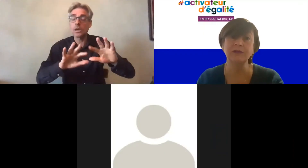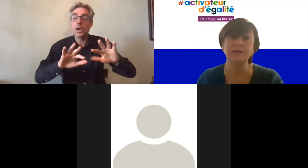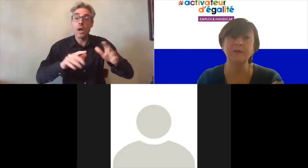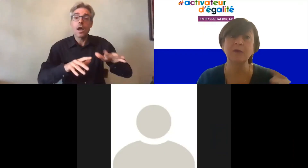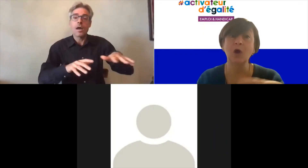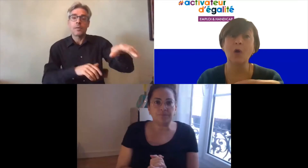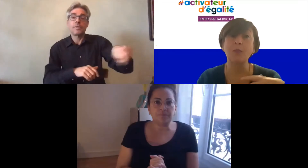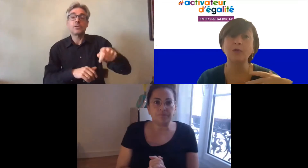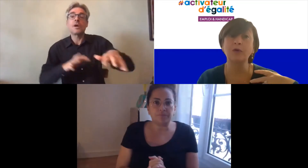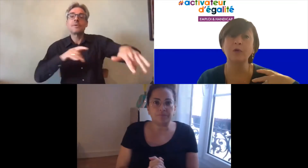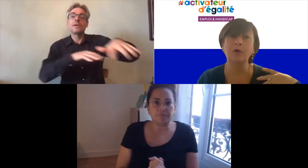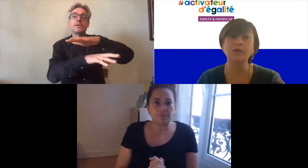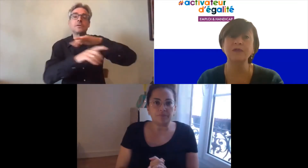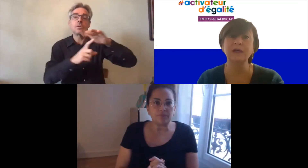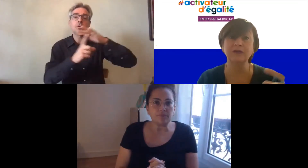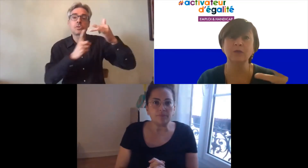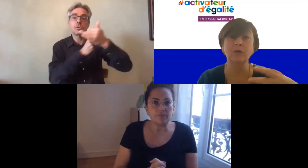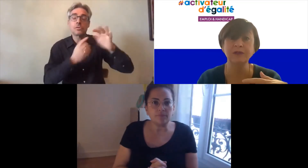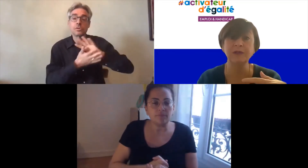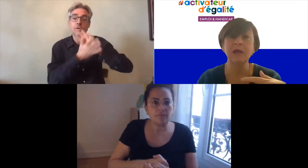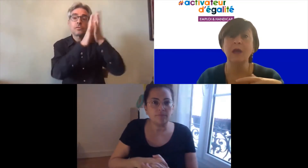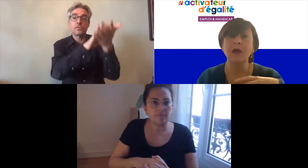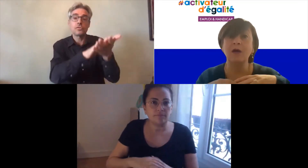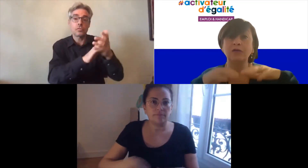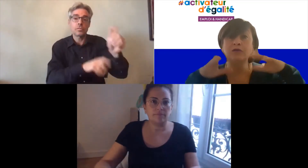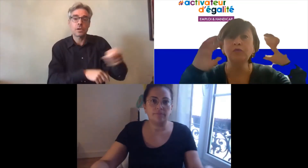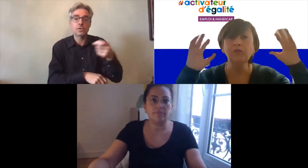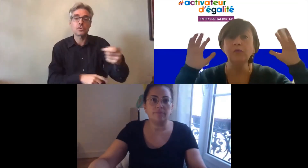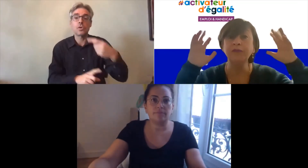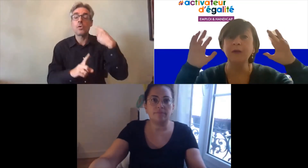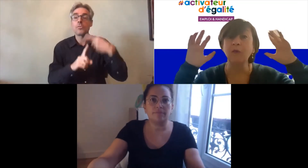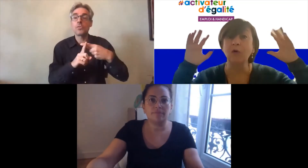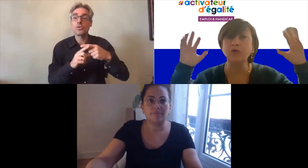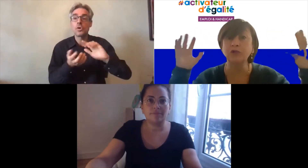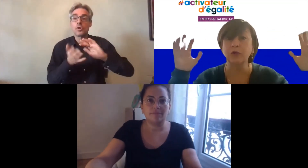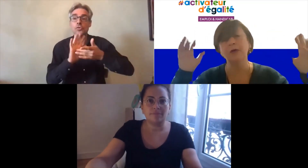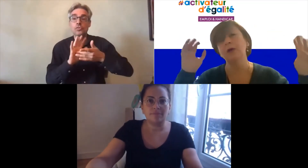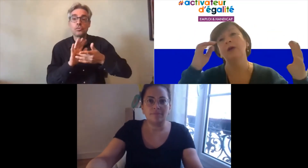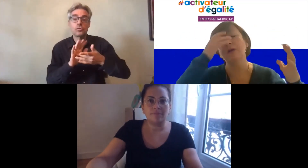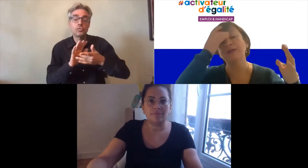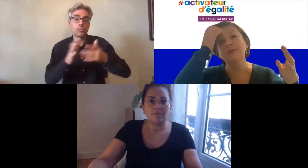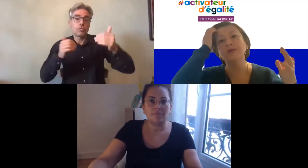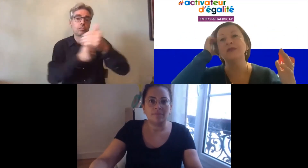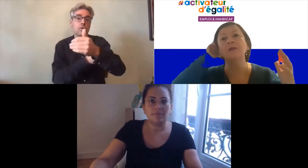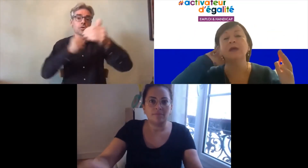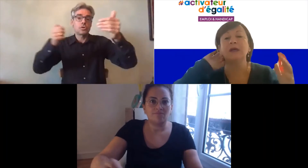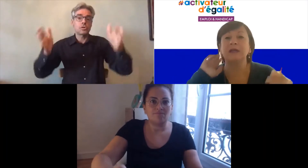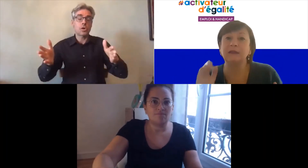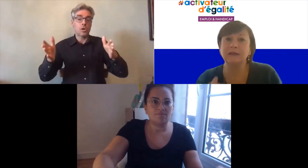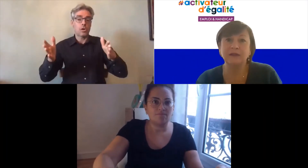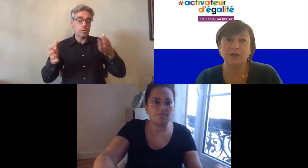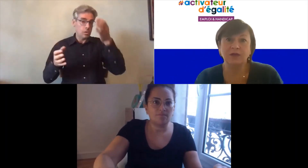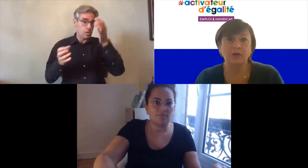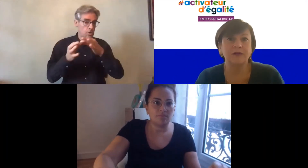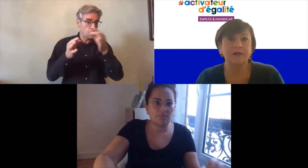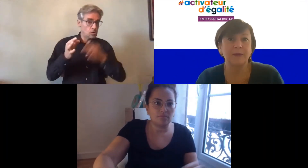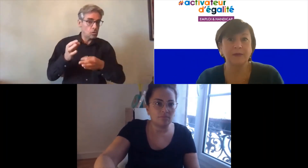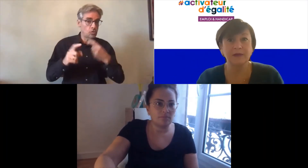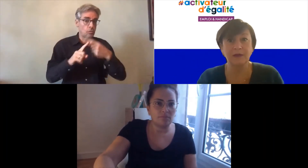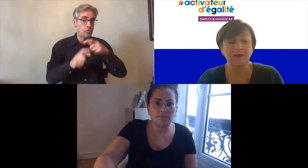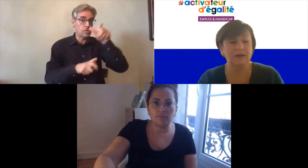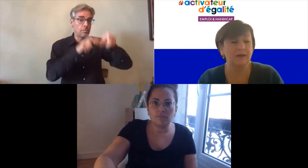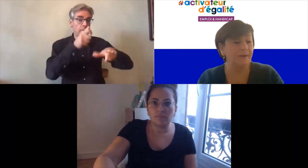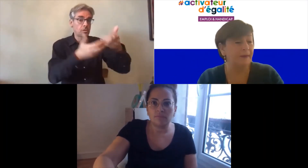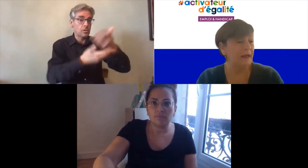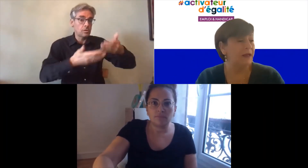des écosystèmes en prenant en considération aussi tout finalement le champ des possibles et des situations de handicap